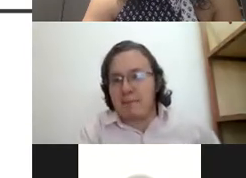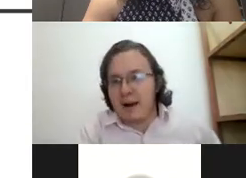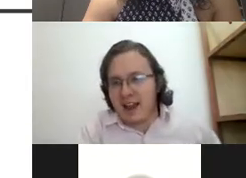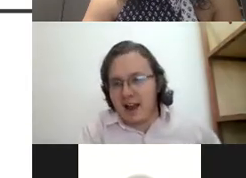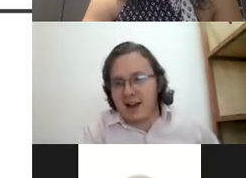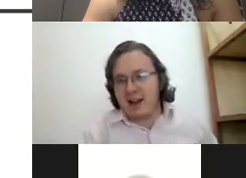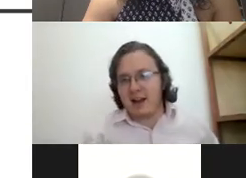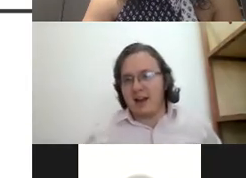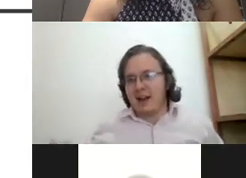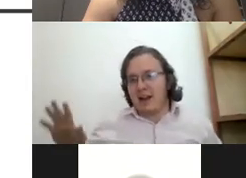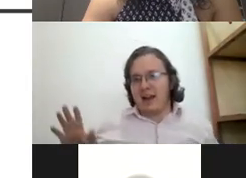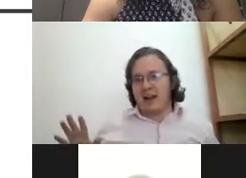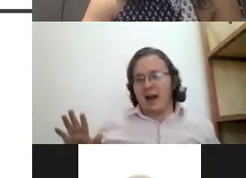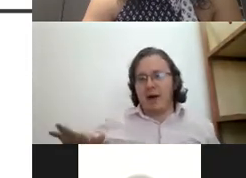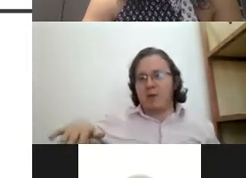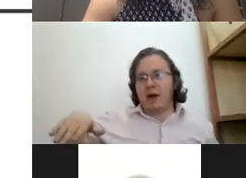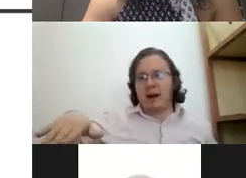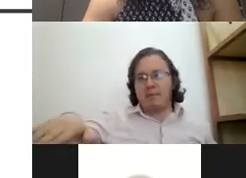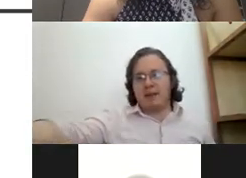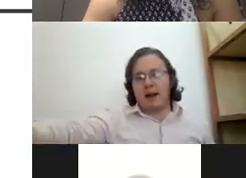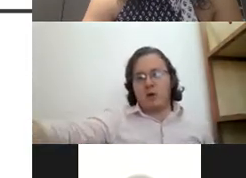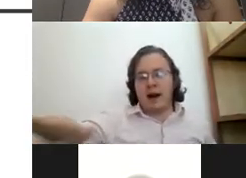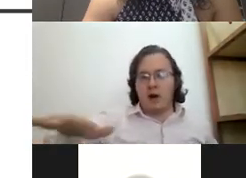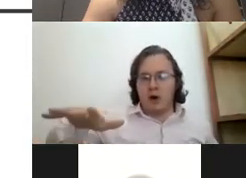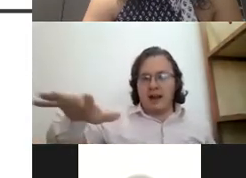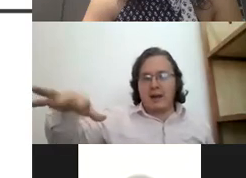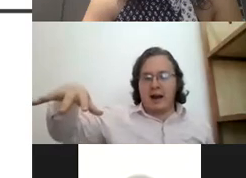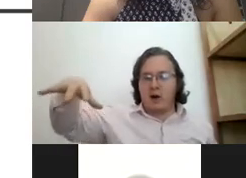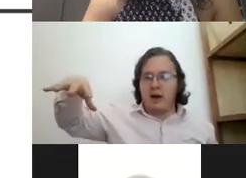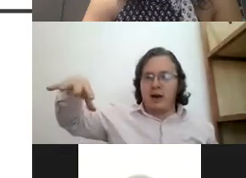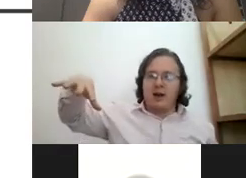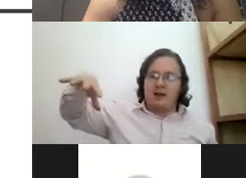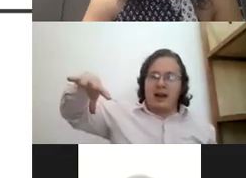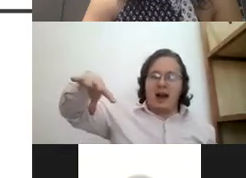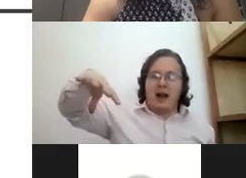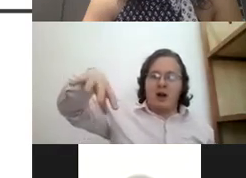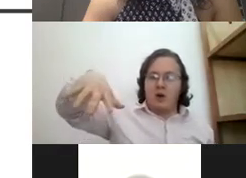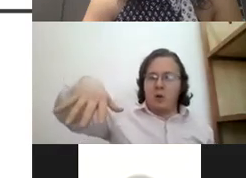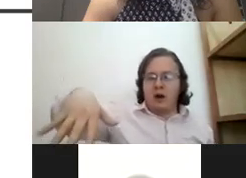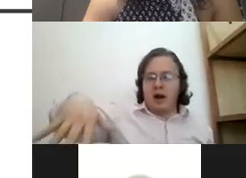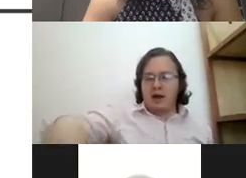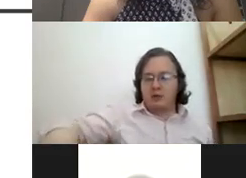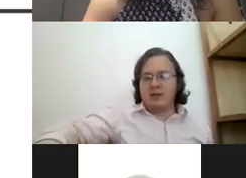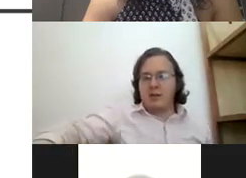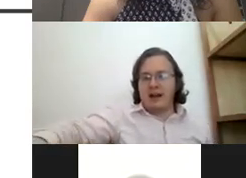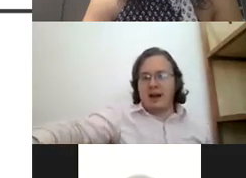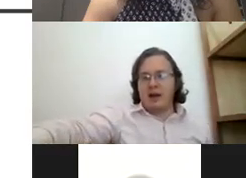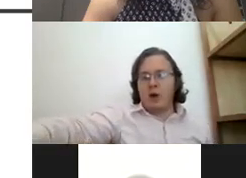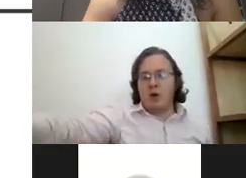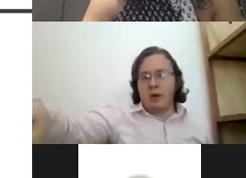playa y había como una rampita un malecón el malecón tenía un desnivel ya adecuado para